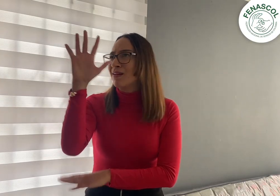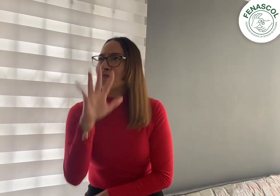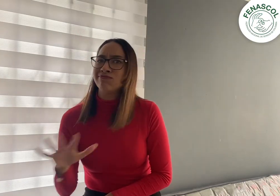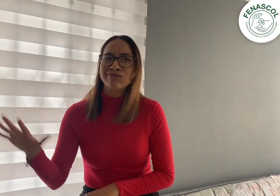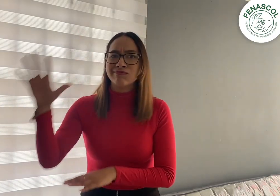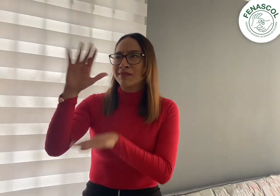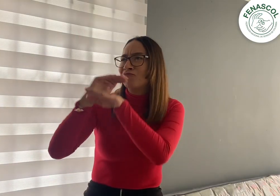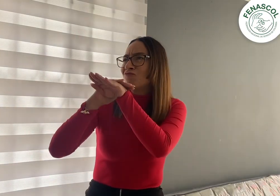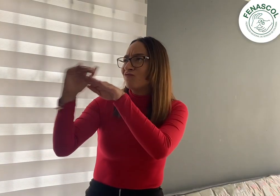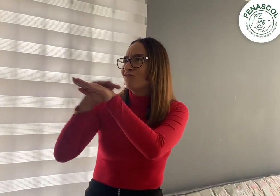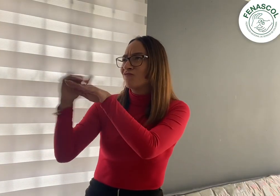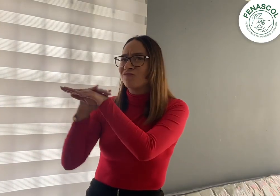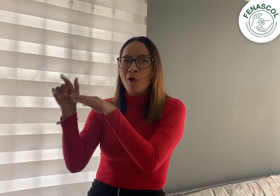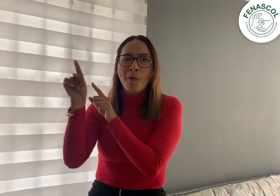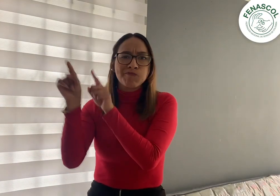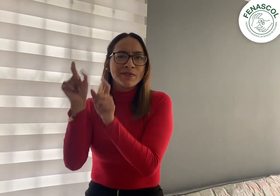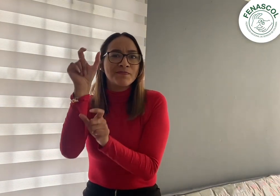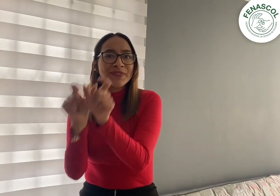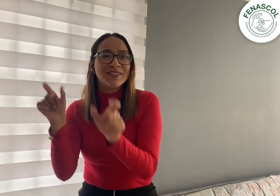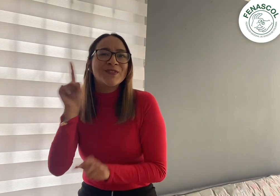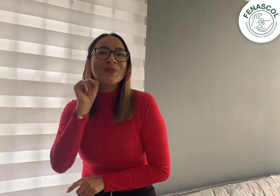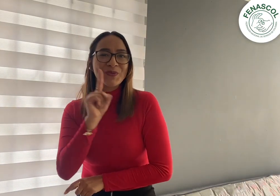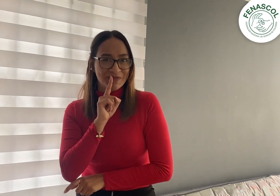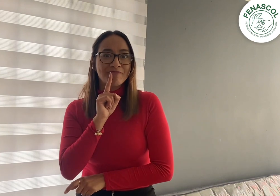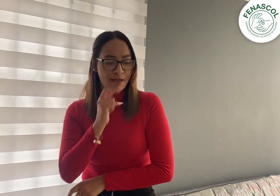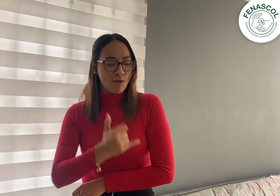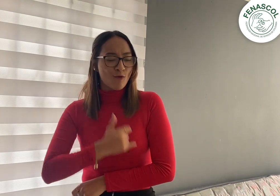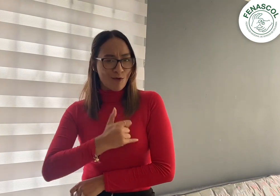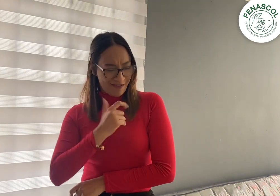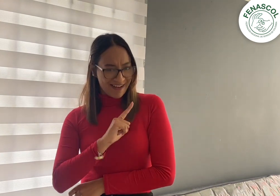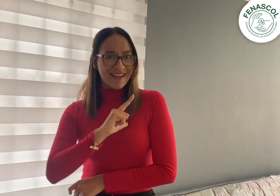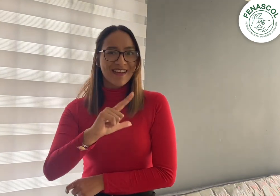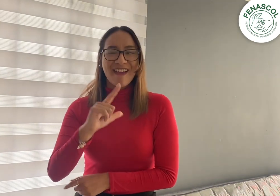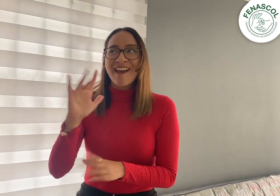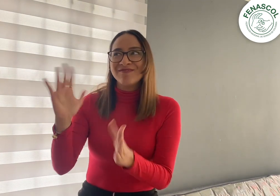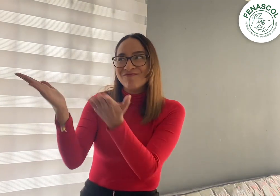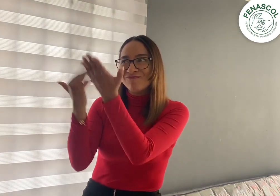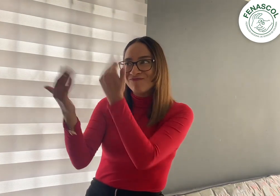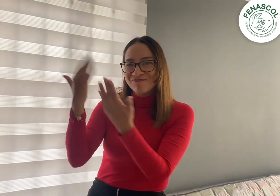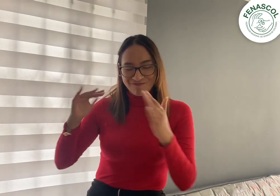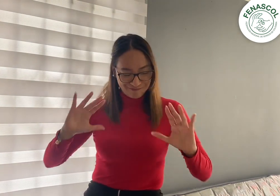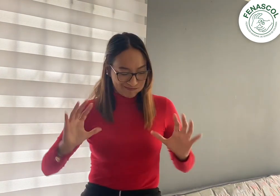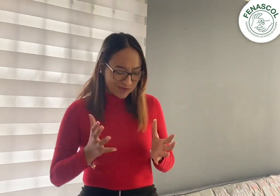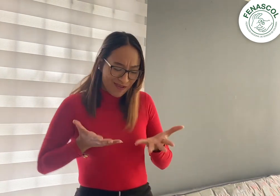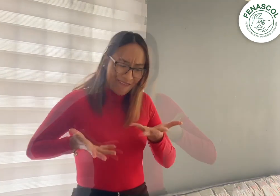En este espacio contaremos con la participación de Líderes Jóvenes Sordos. Vamos a reflexionar sobre